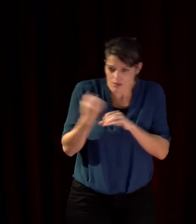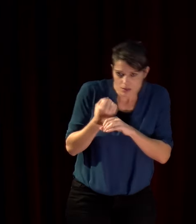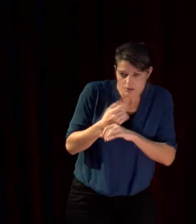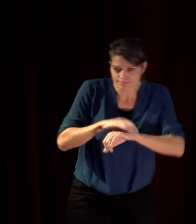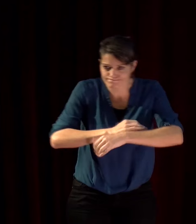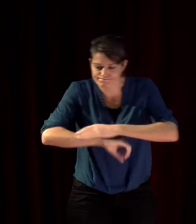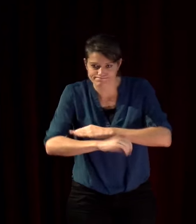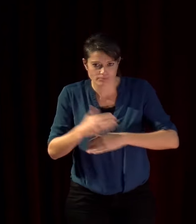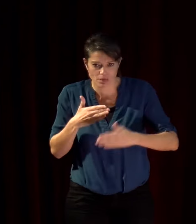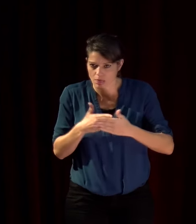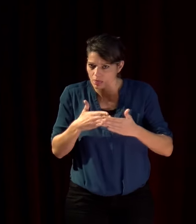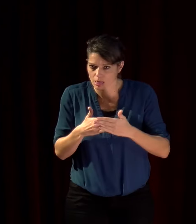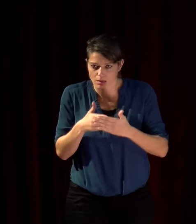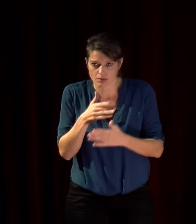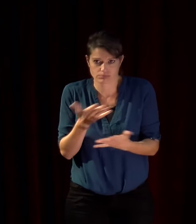normalement